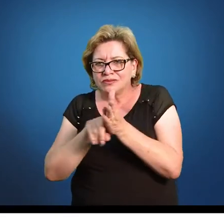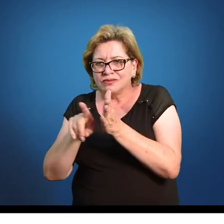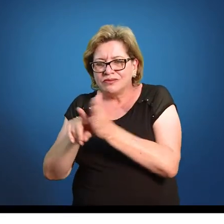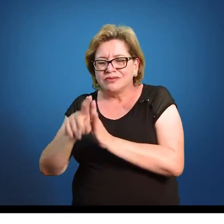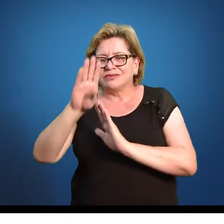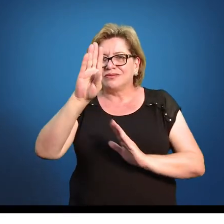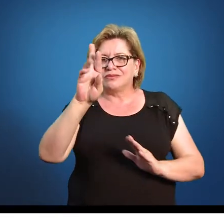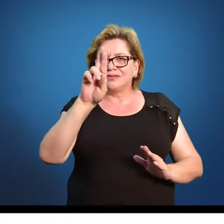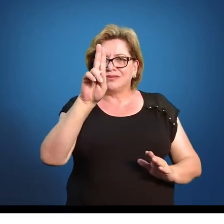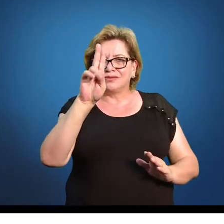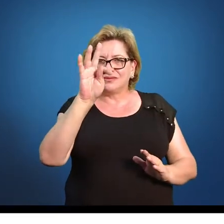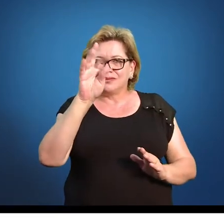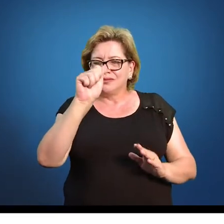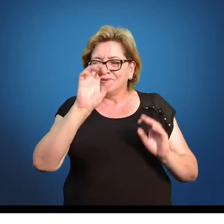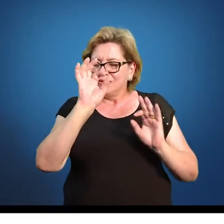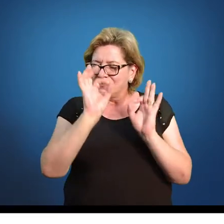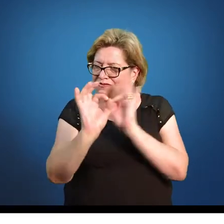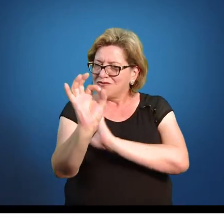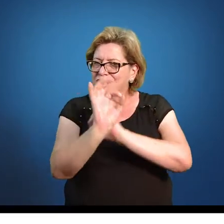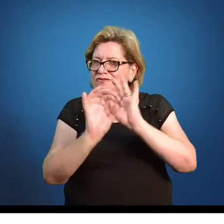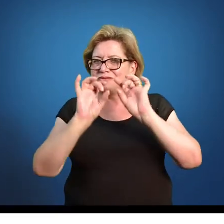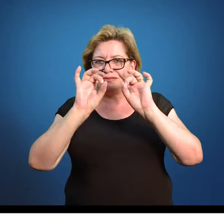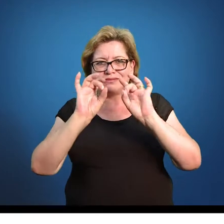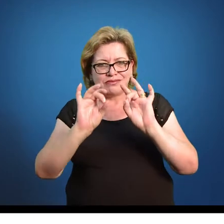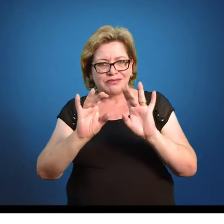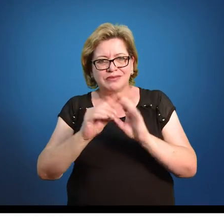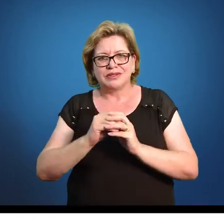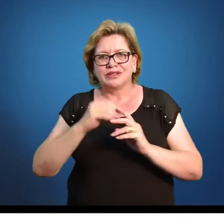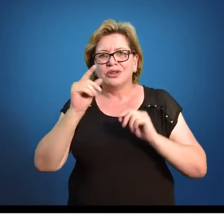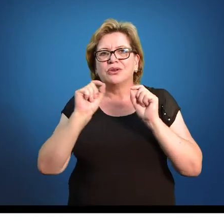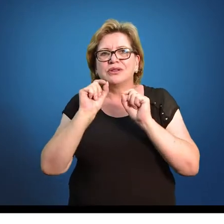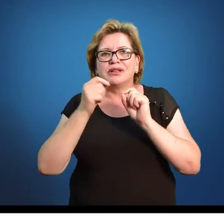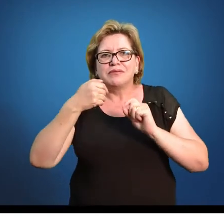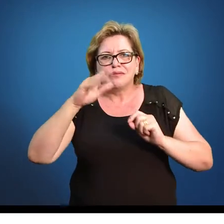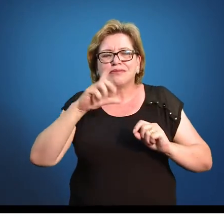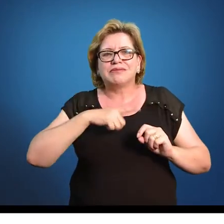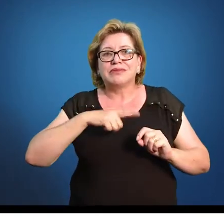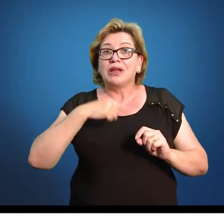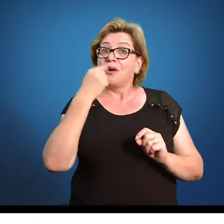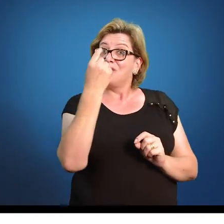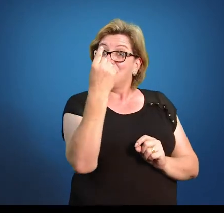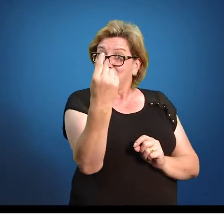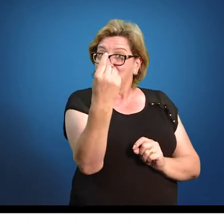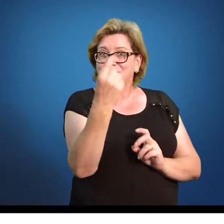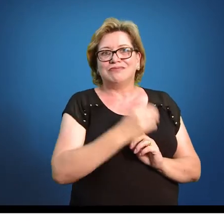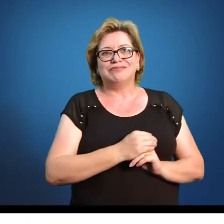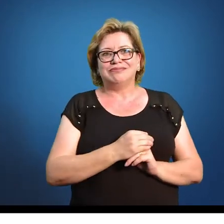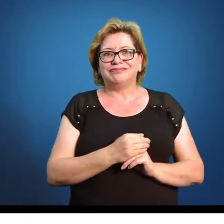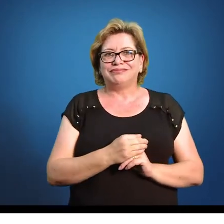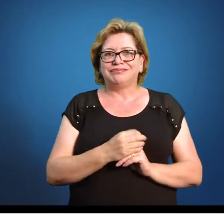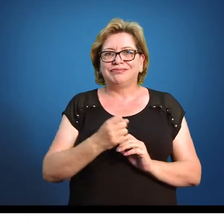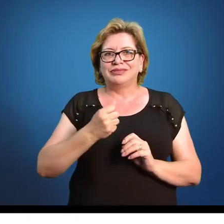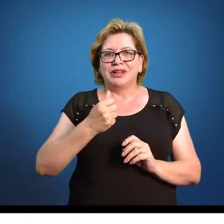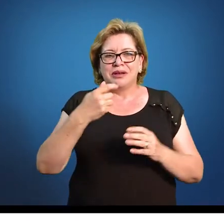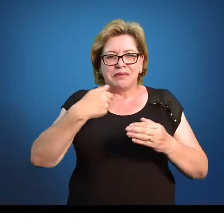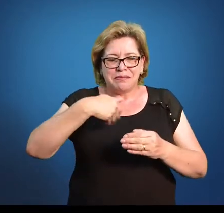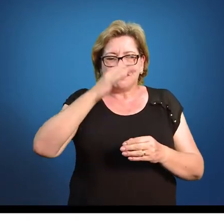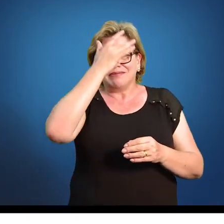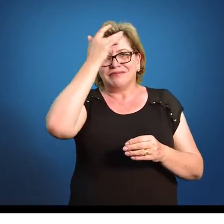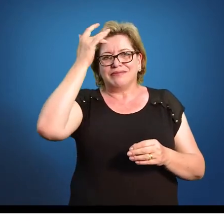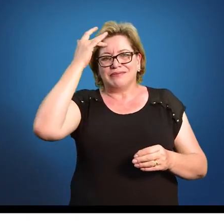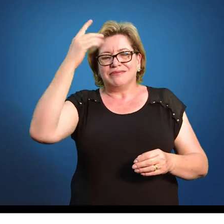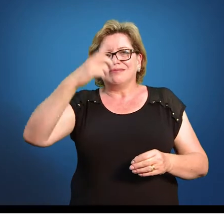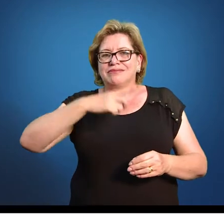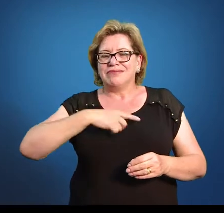colocou eles em ordem. Que o número que mais aparece é o número 1. Ou seja, é que a maioria das pessoas que fez